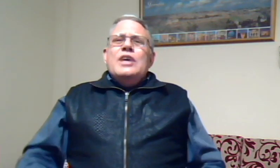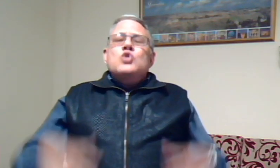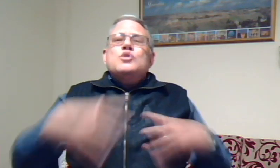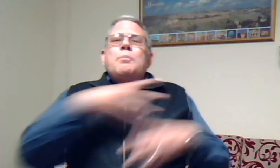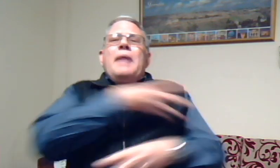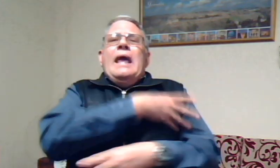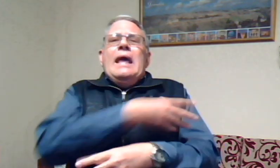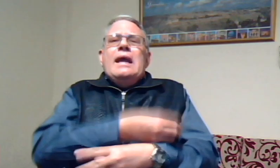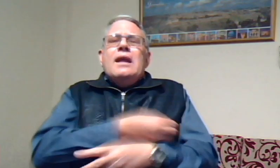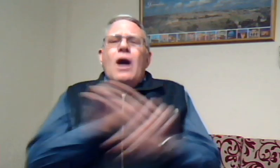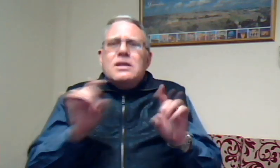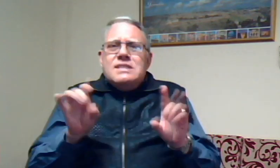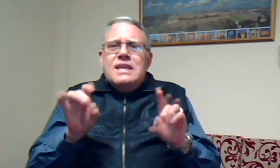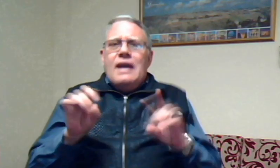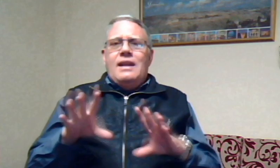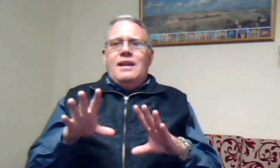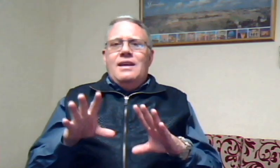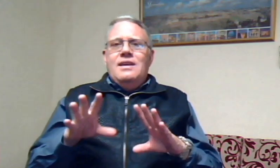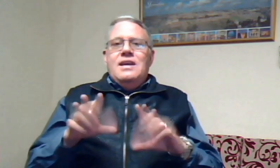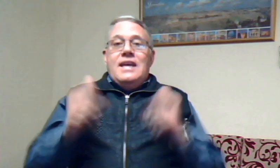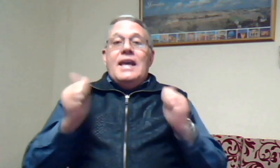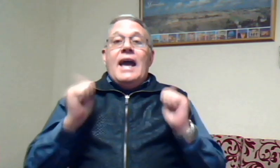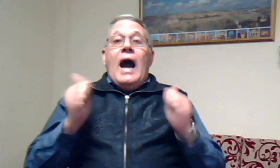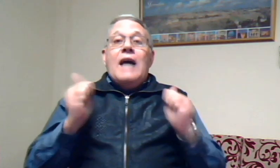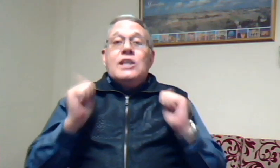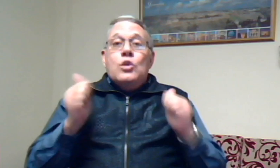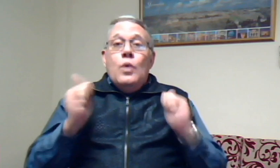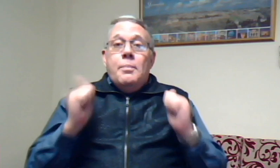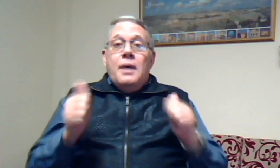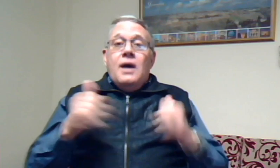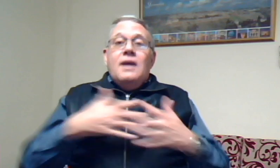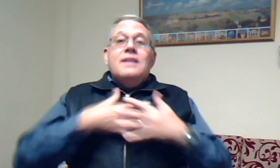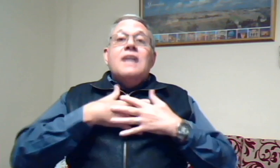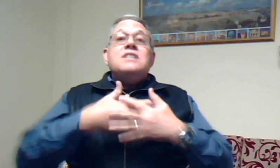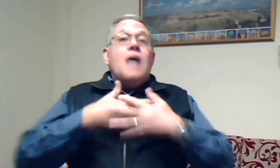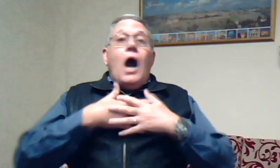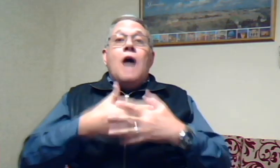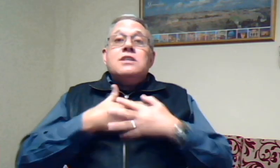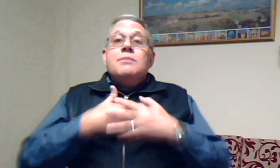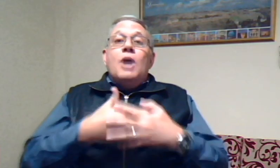spere raak seer jy hard loop dan sy asem uit